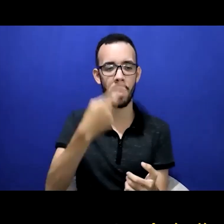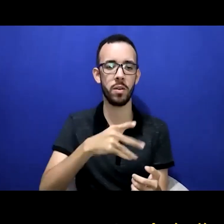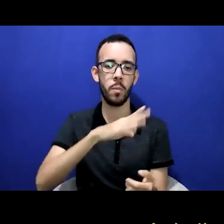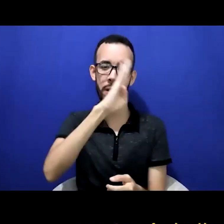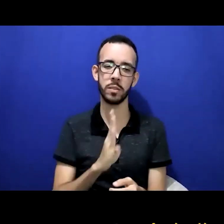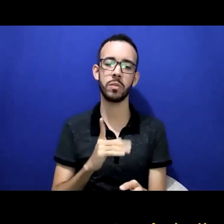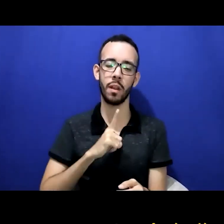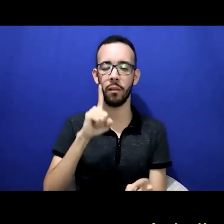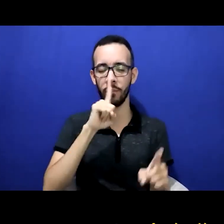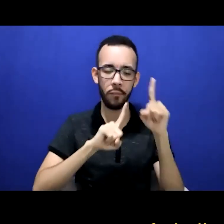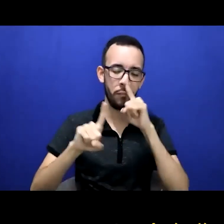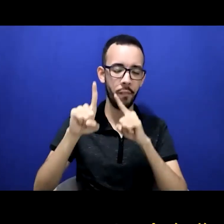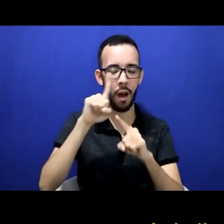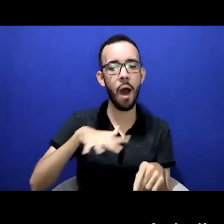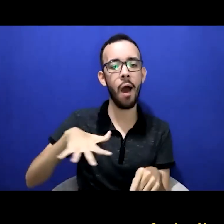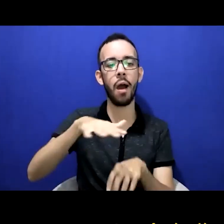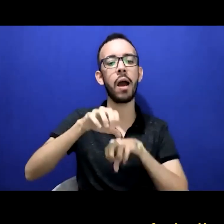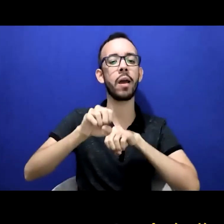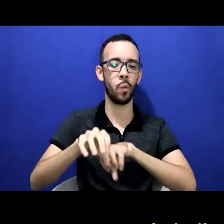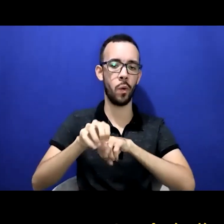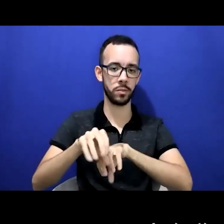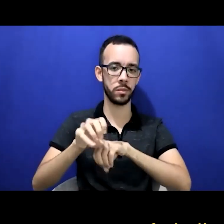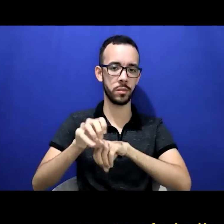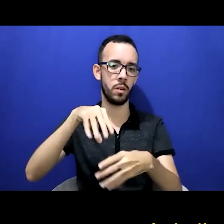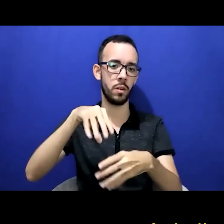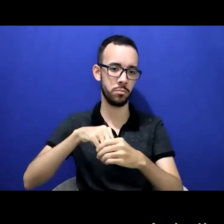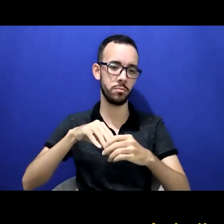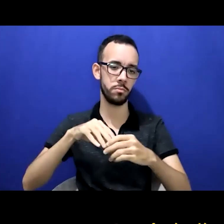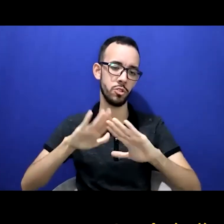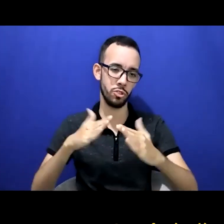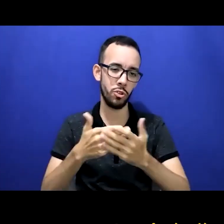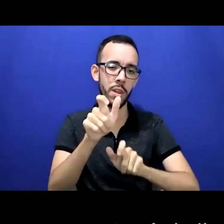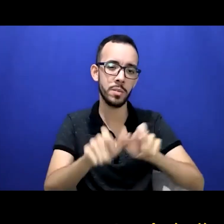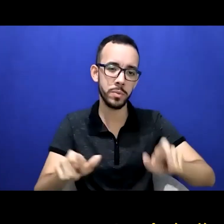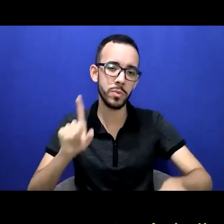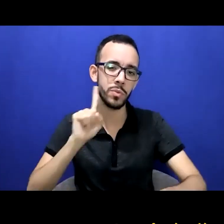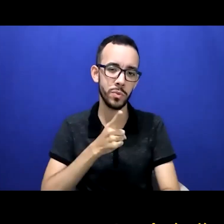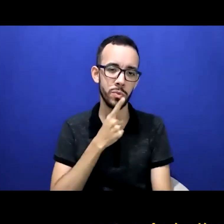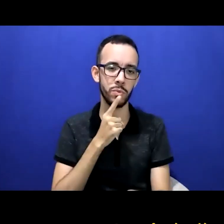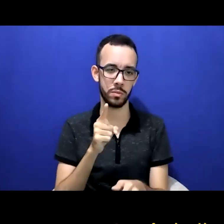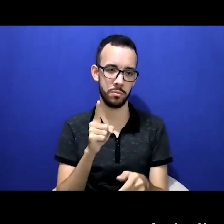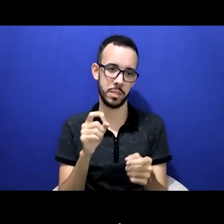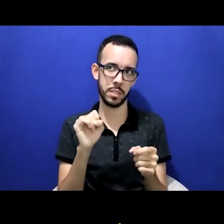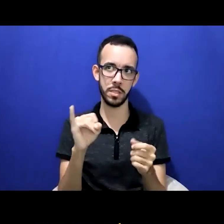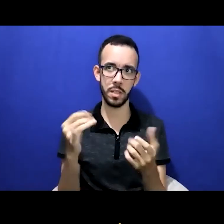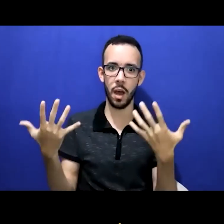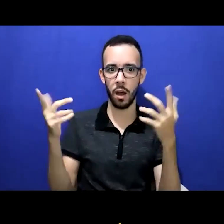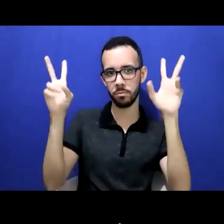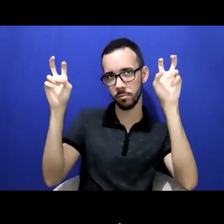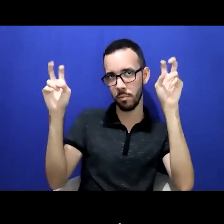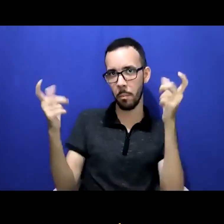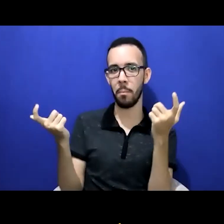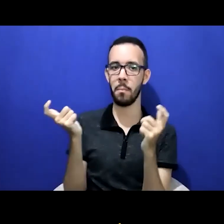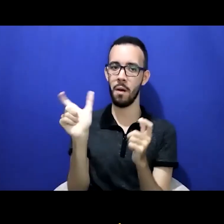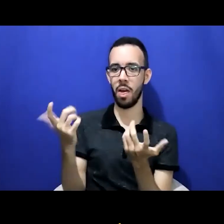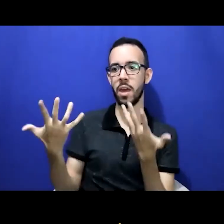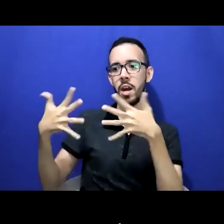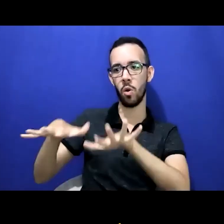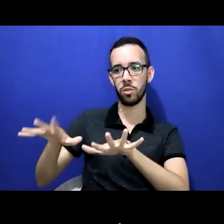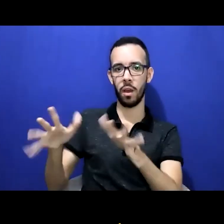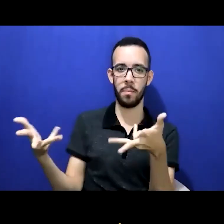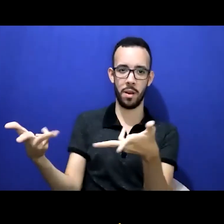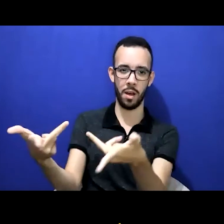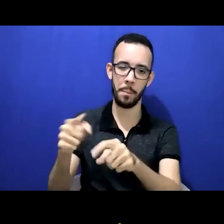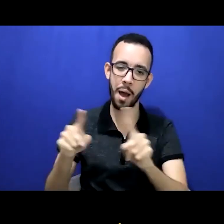o português é a língua oficial do Brasil claro mas nós sabemos o